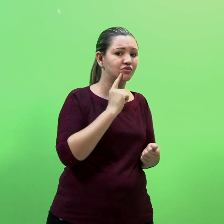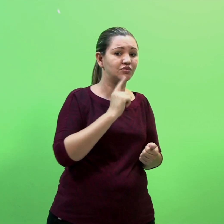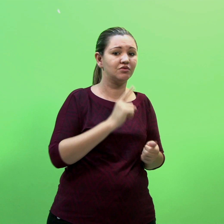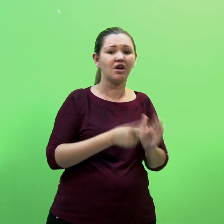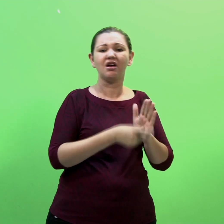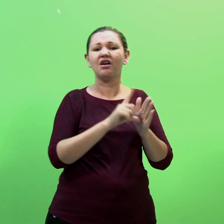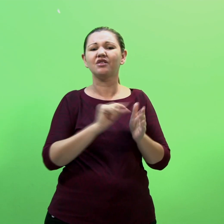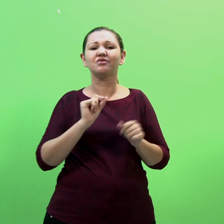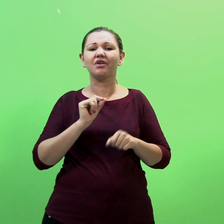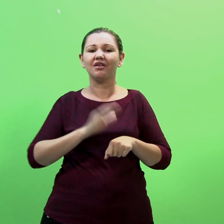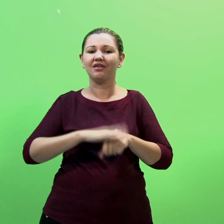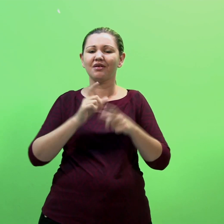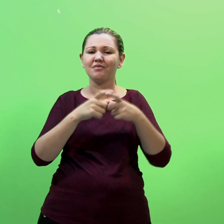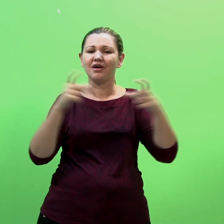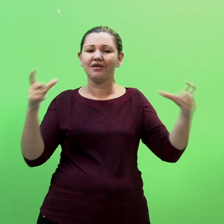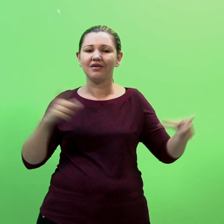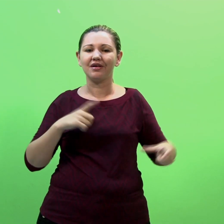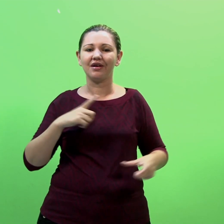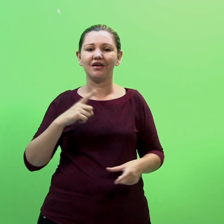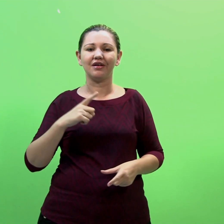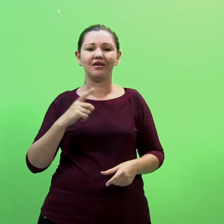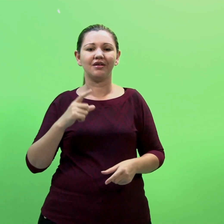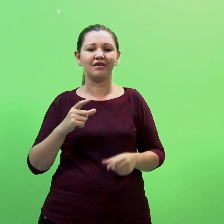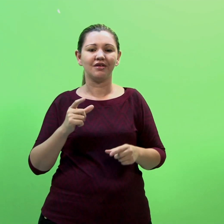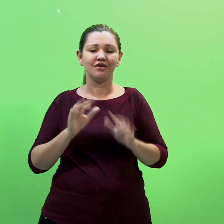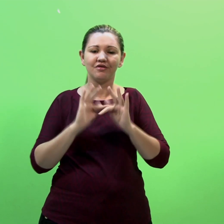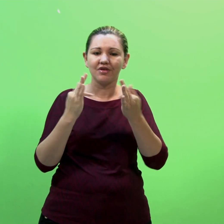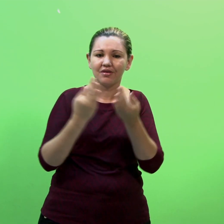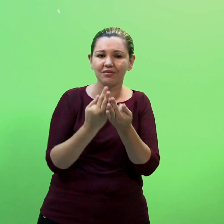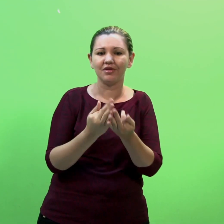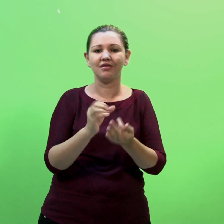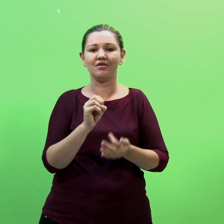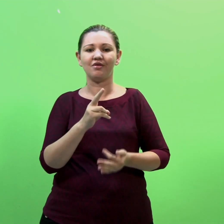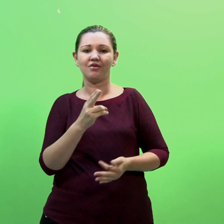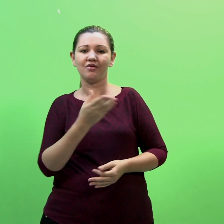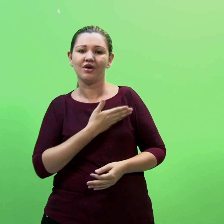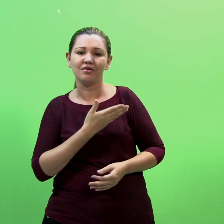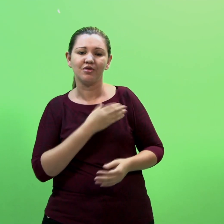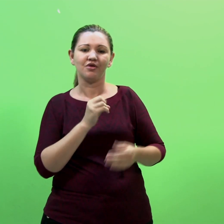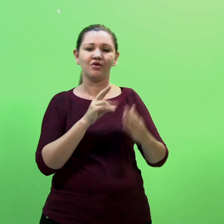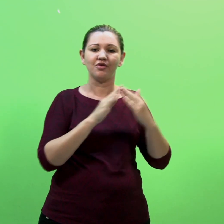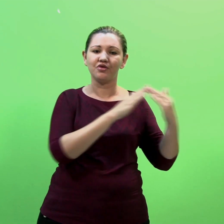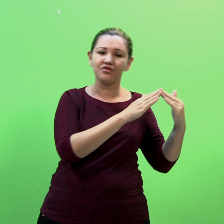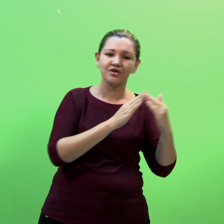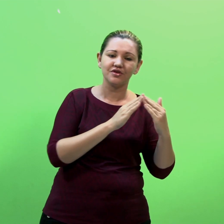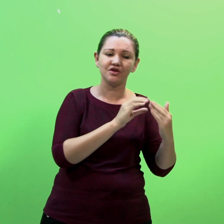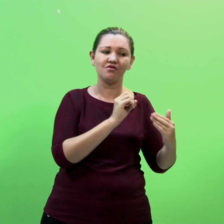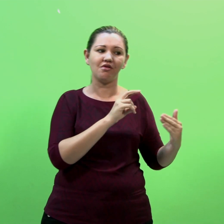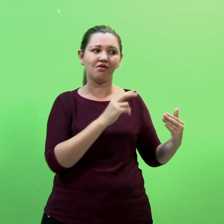eram familiares, vizinhos e amigos dos surdos Ou se ligavam a eles por motivos religiosos